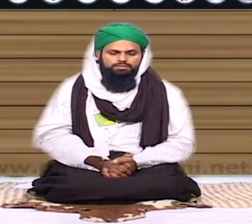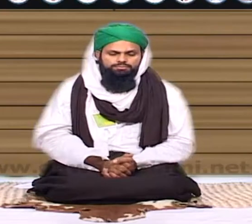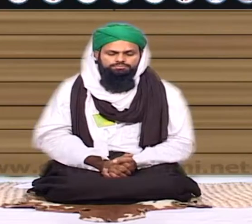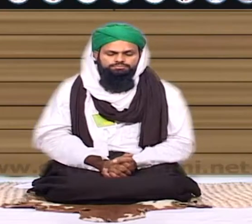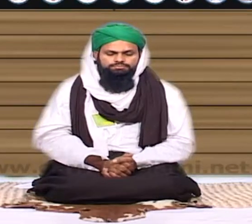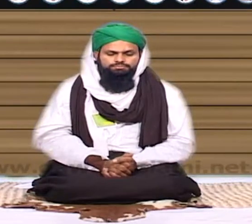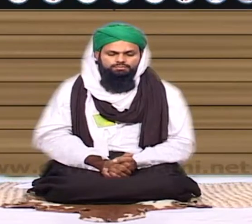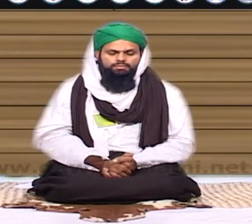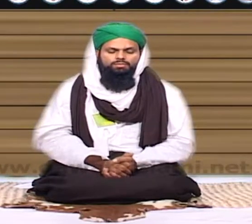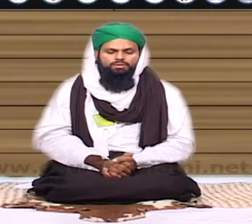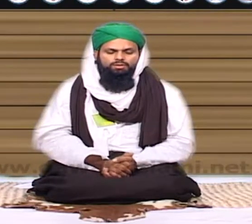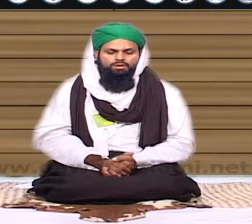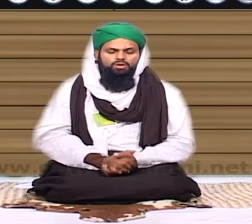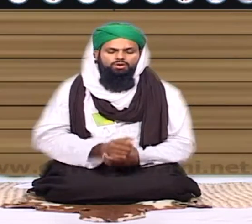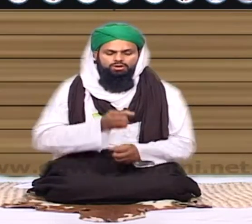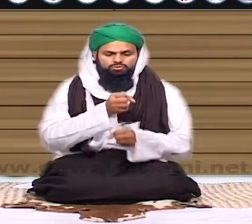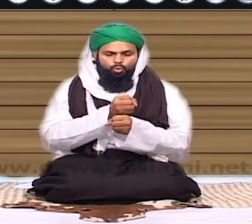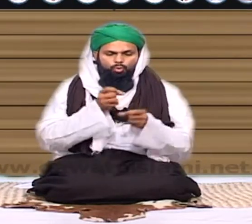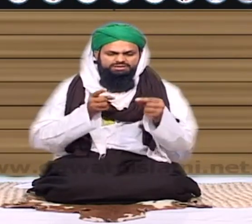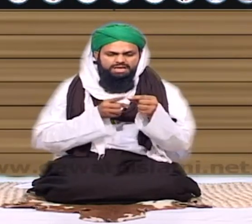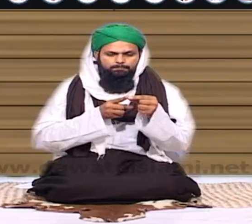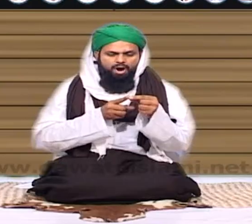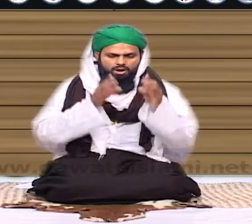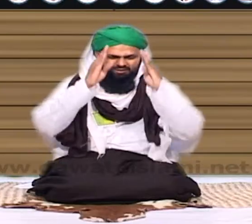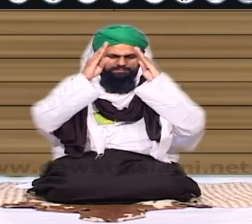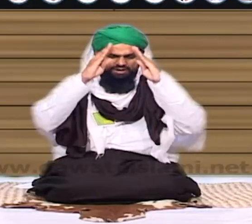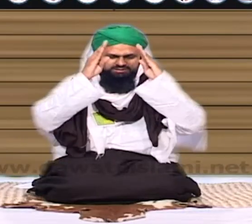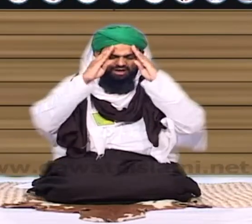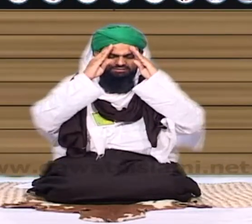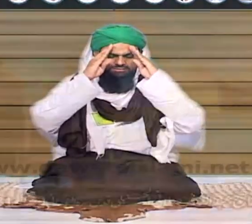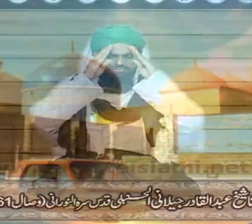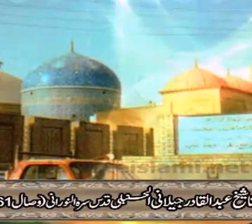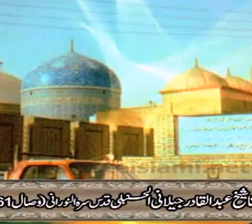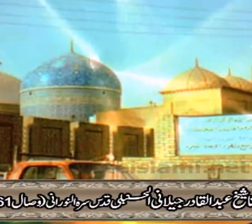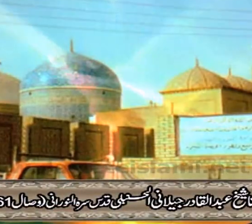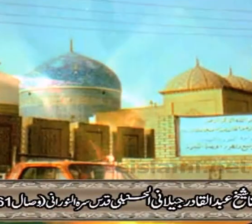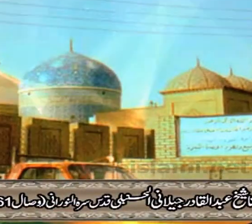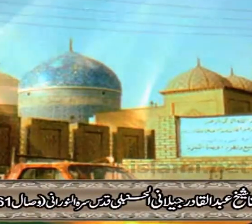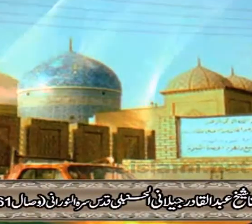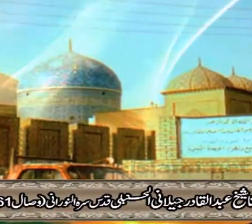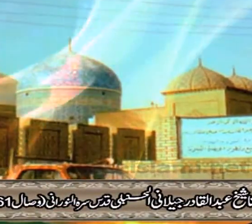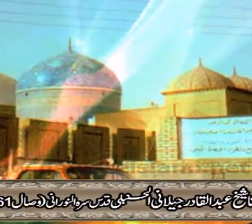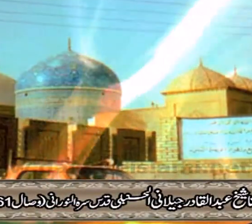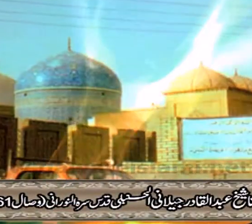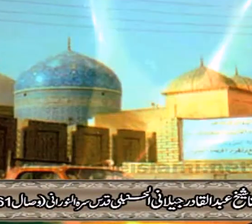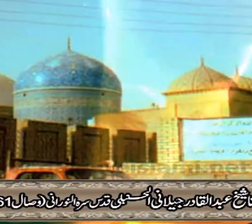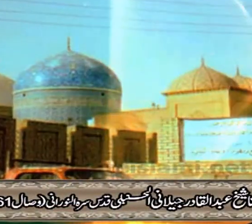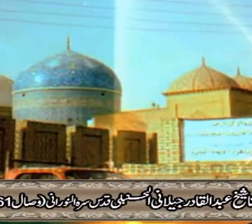مگر دیکھ رہا ہے یہ بھی ممکن ہے جیسے کہ حضور سرکار بغداد حضور غوث پار میرے پیر و مرشد